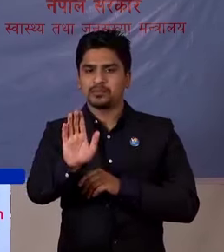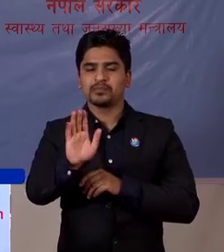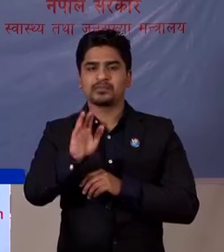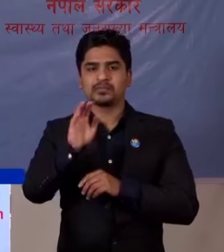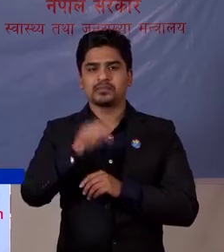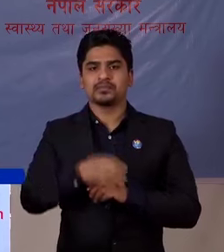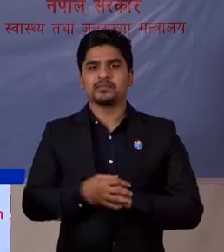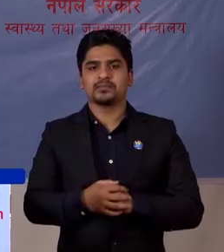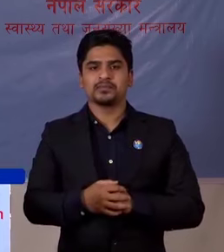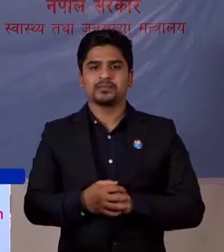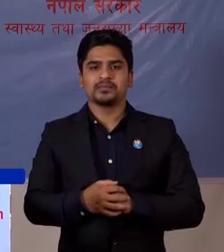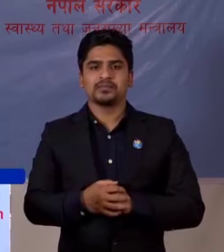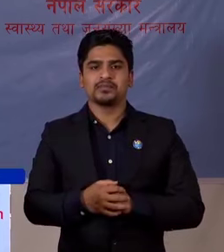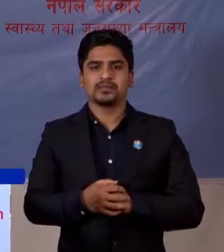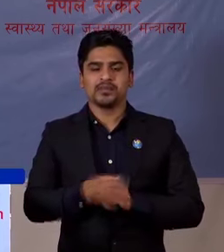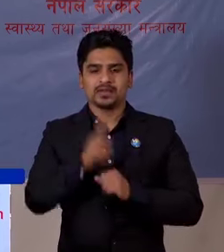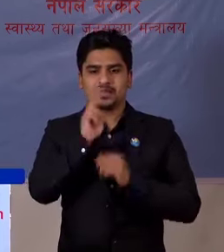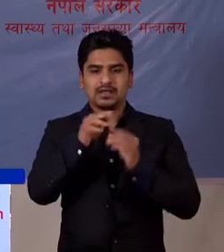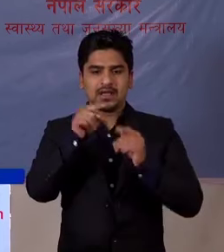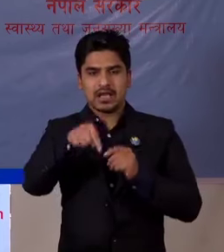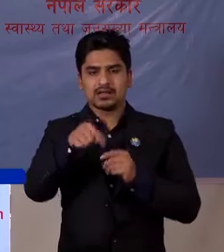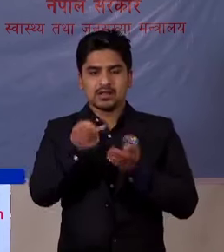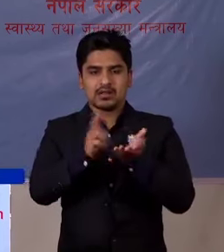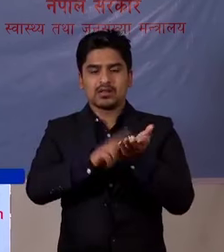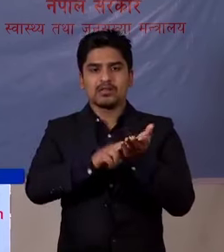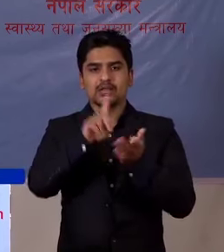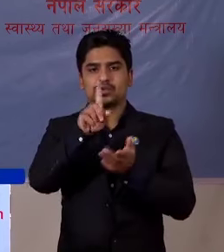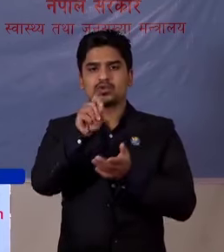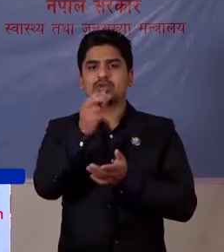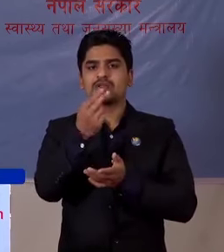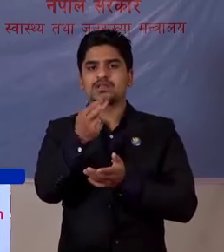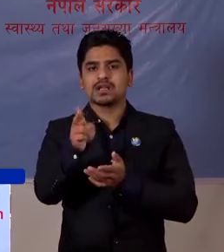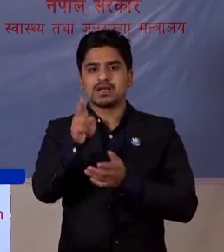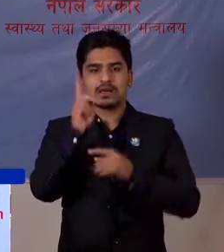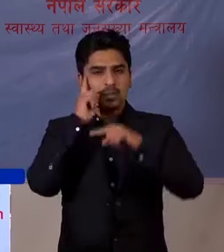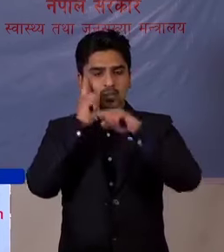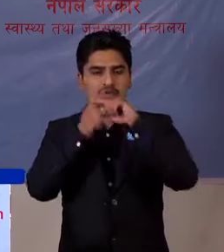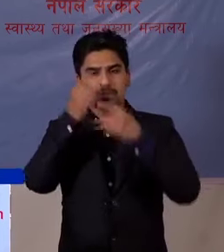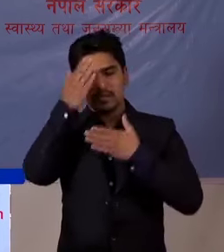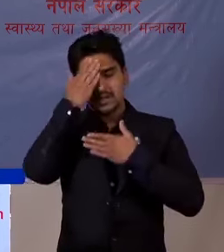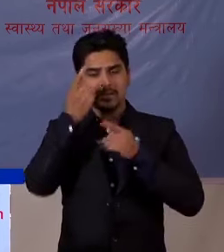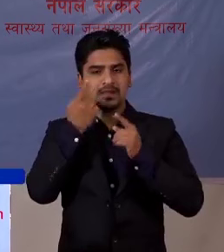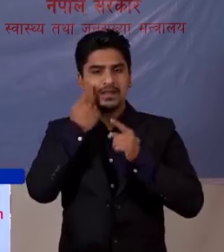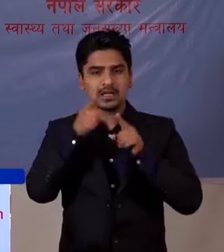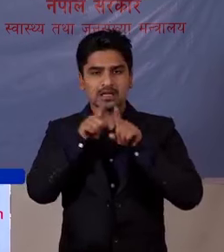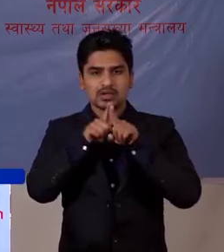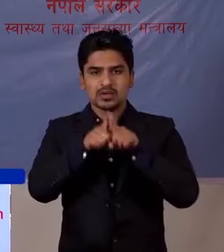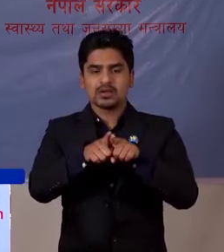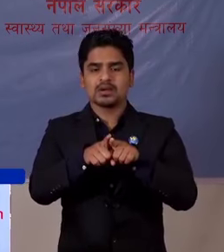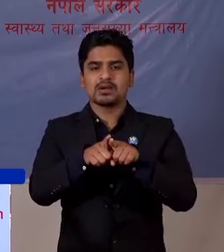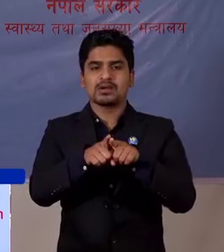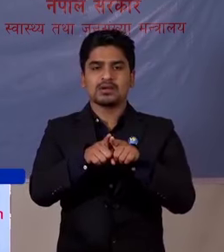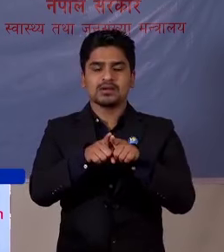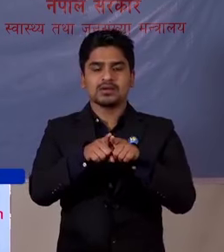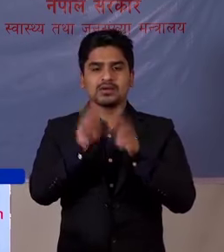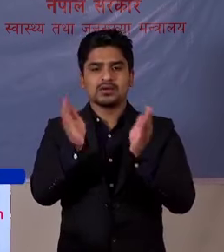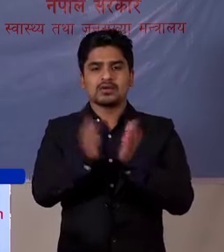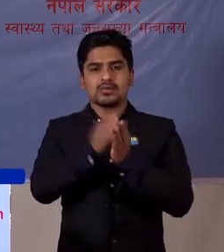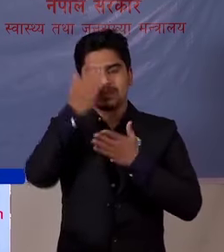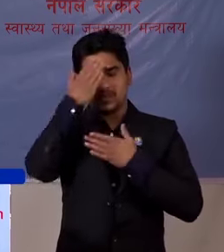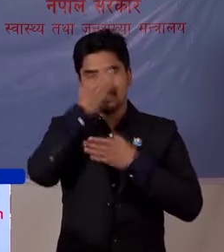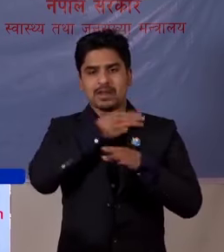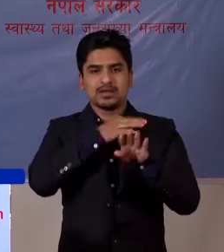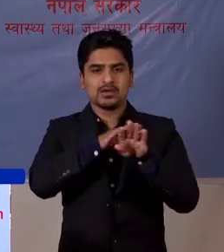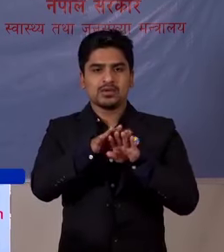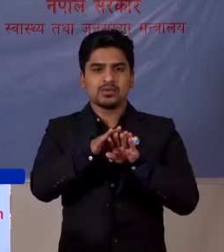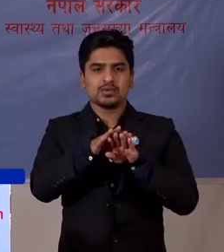आमिलाई जानकारी प्राप्त बयको छो एशरी आज थप 10 जाना पोजेटिव देखिये संगई कूल संक्रमित